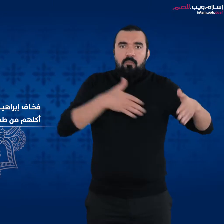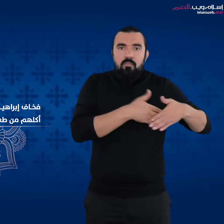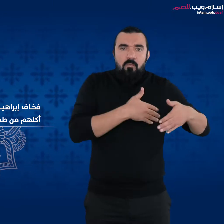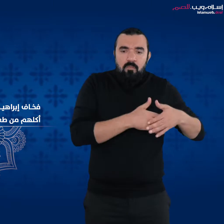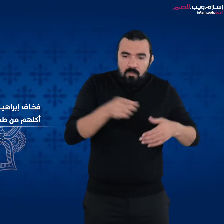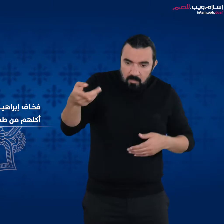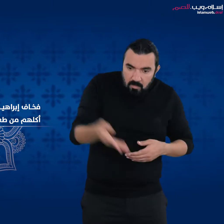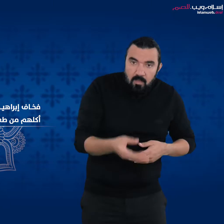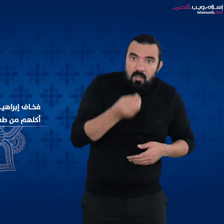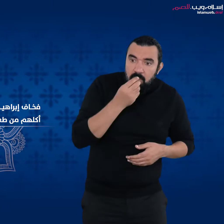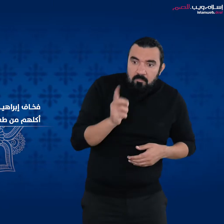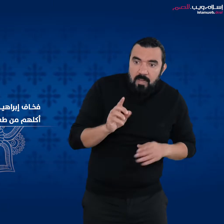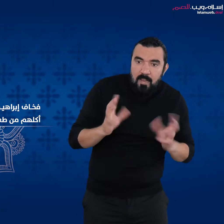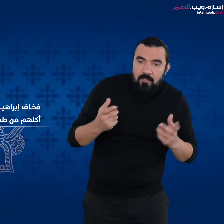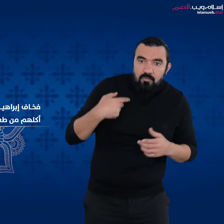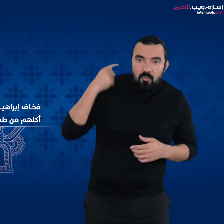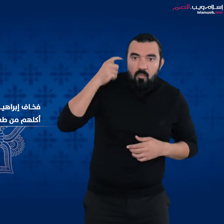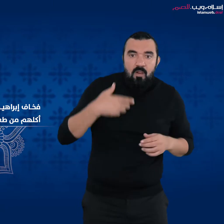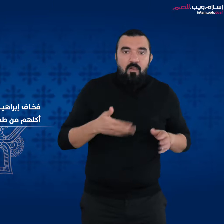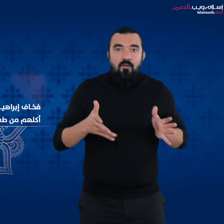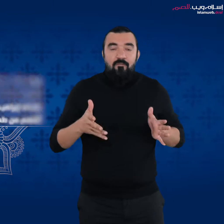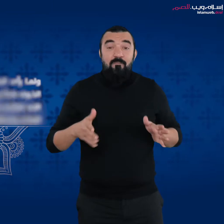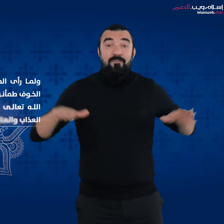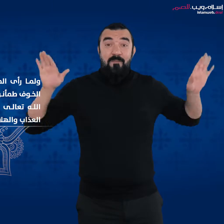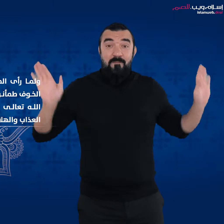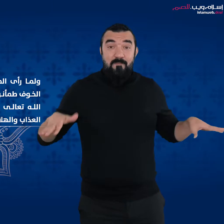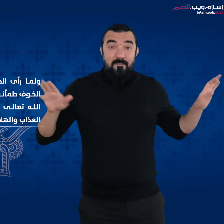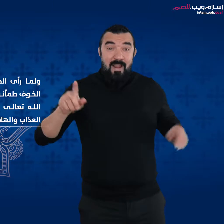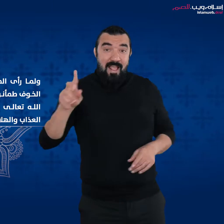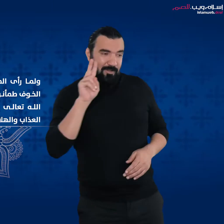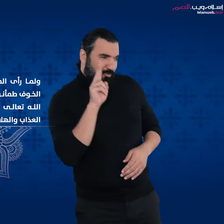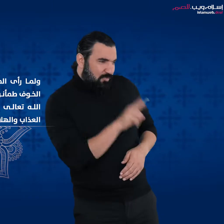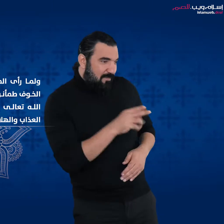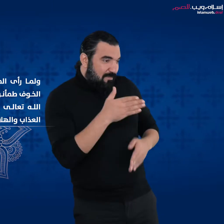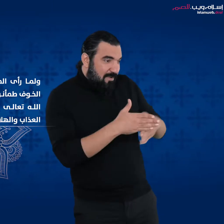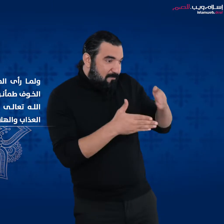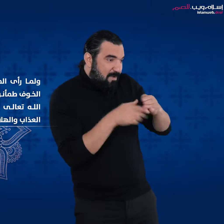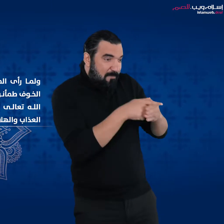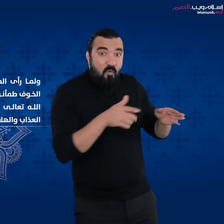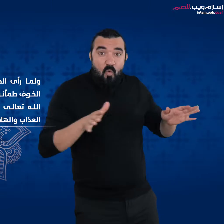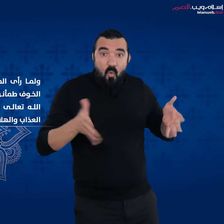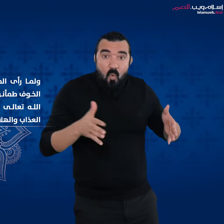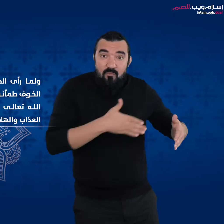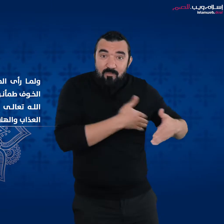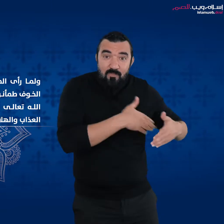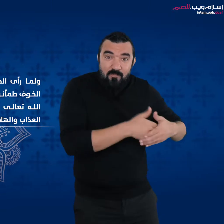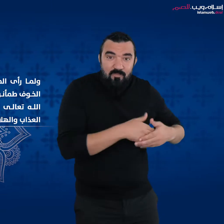أكلهم من طعامه ولما رأى الملائكة من إبراهيم عليه السلام